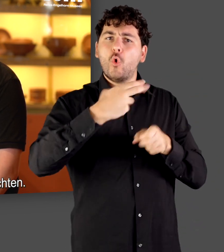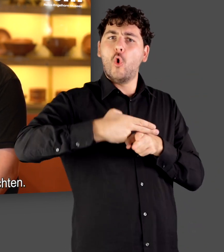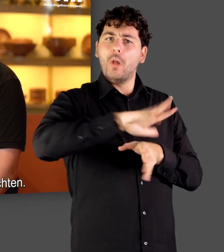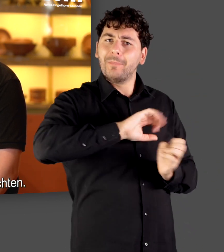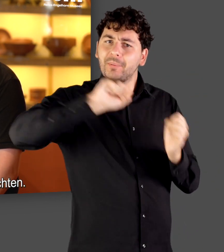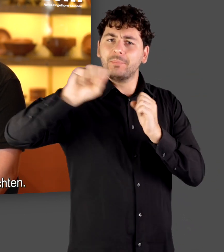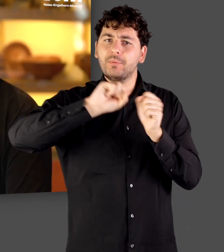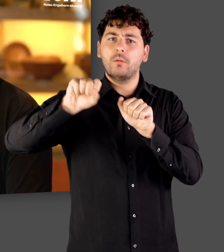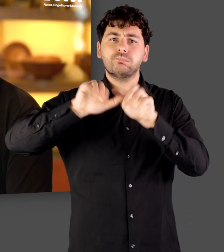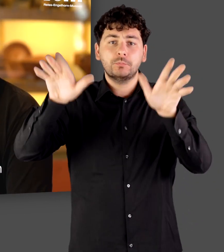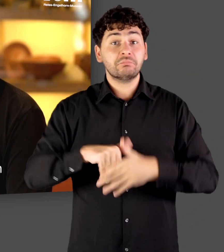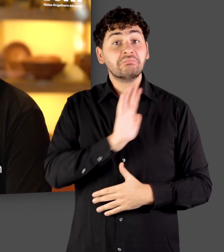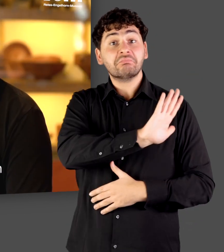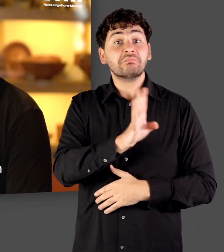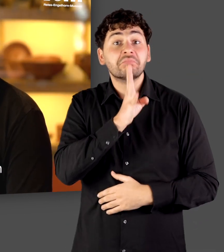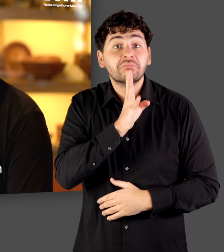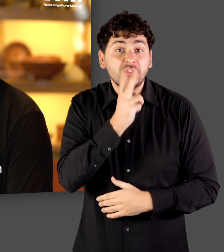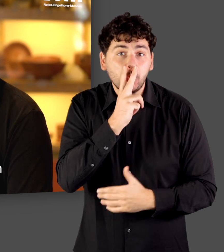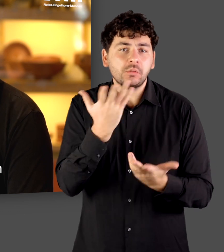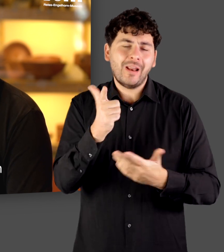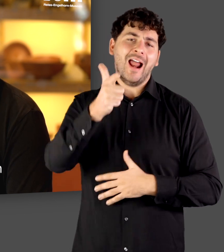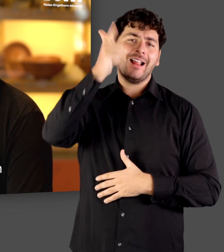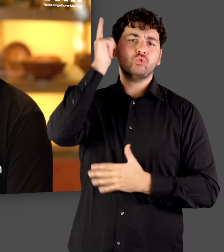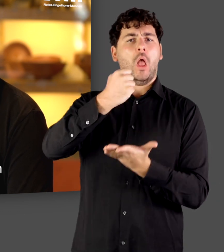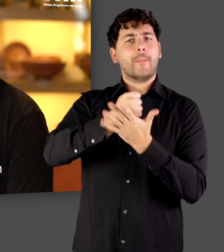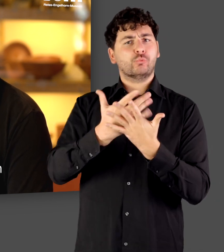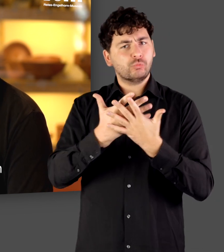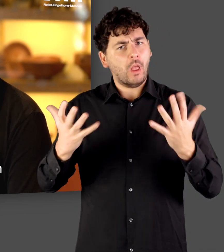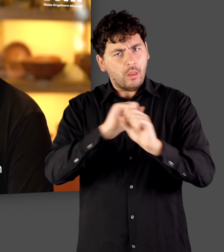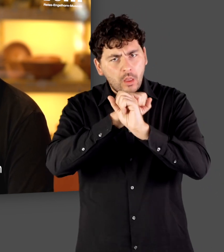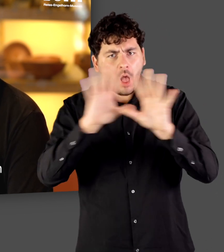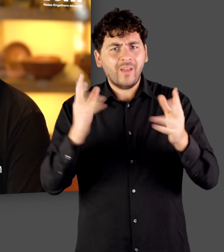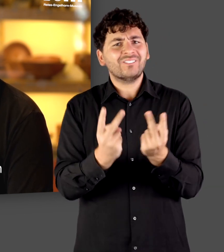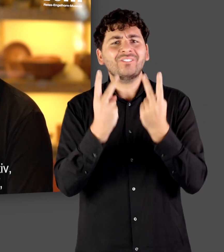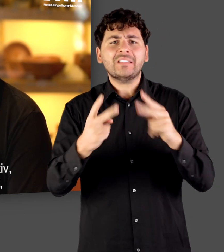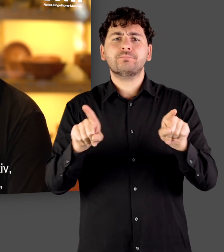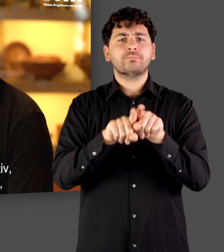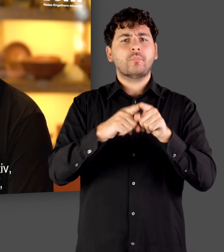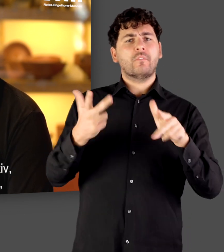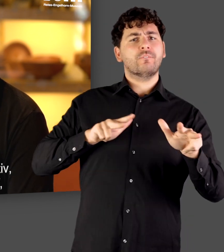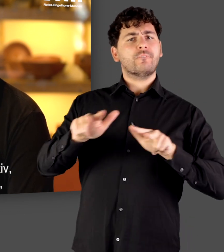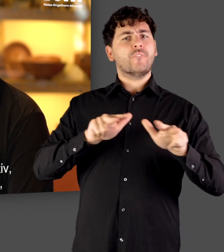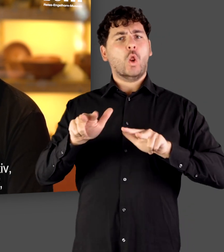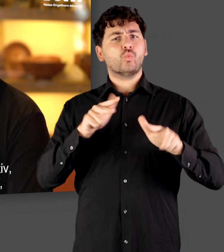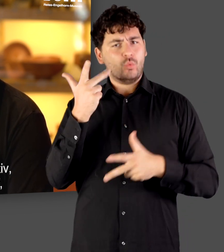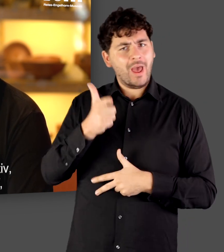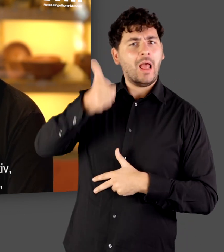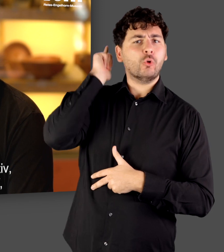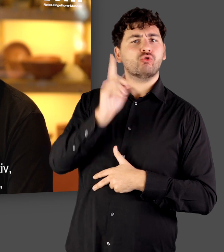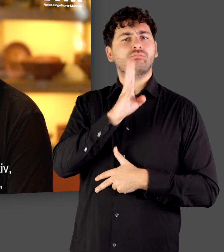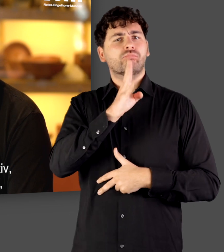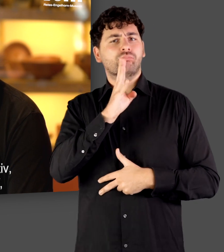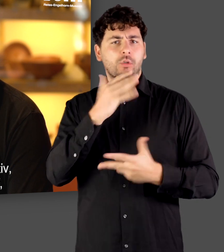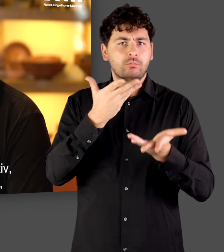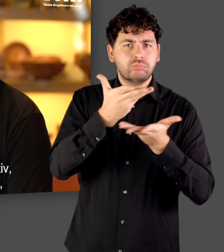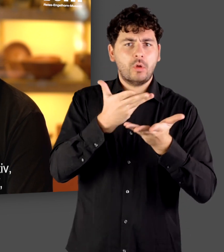Provinzen brachten. Also Latein war natürlich sozusagen die Amtssprache für alles, was wichtig war, was administrativ, also